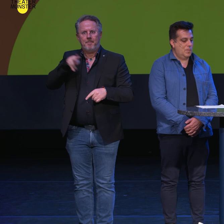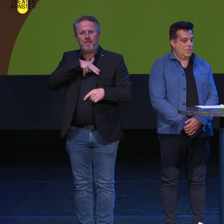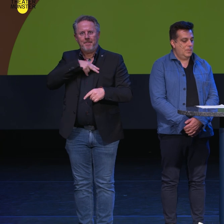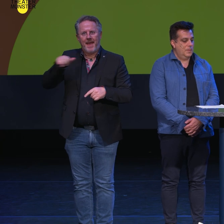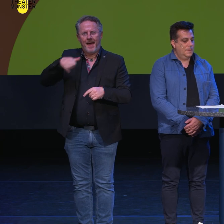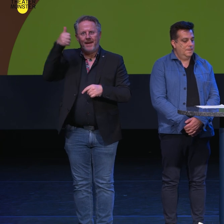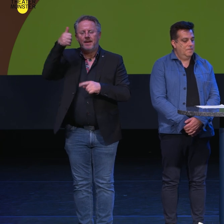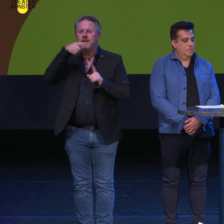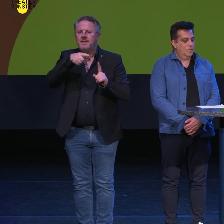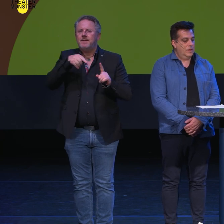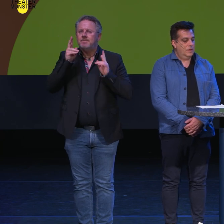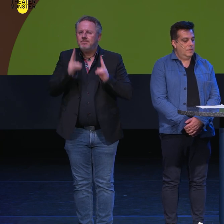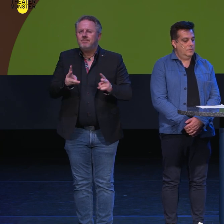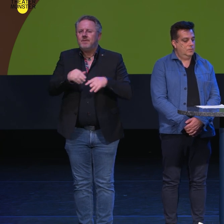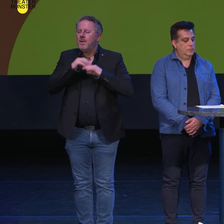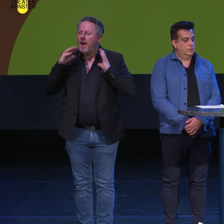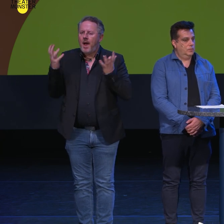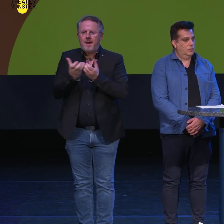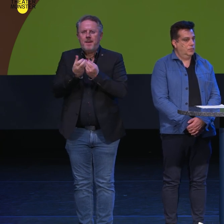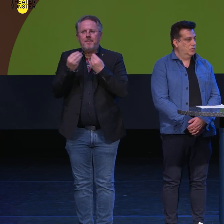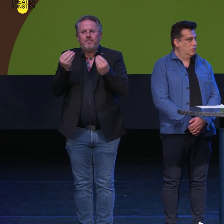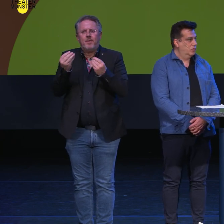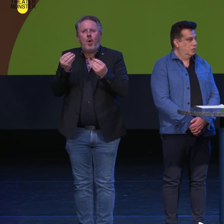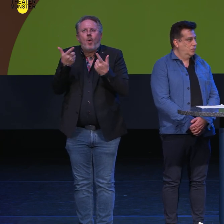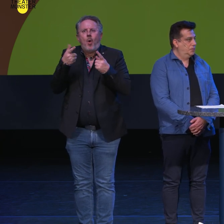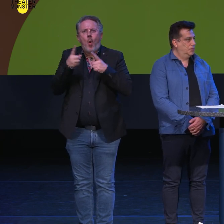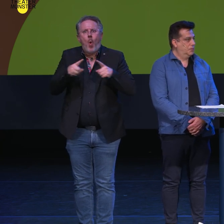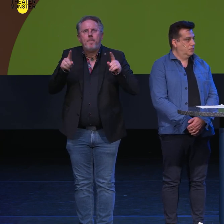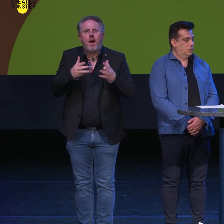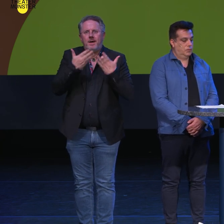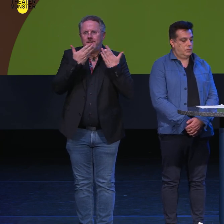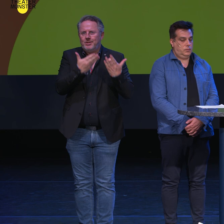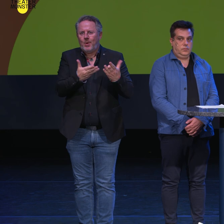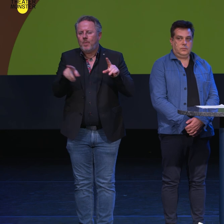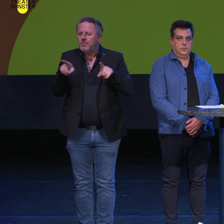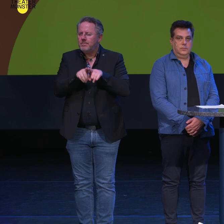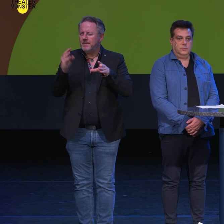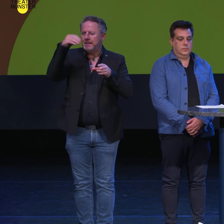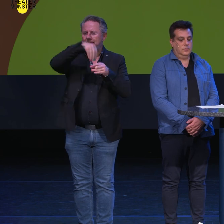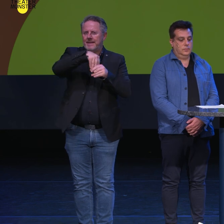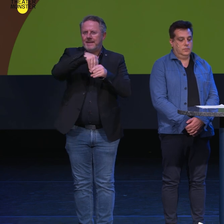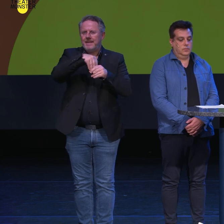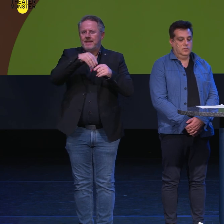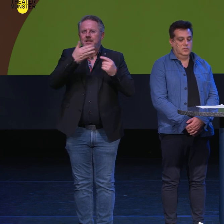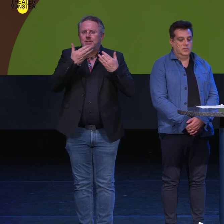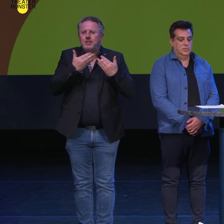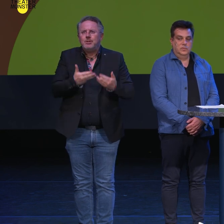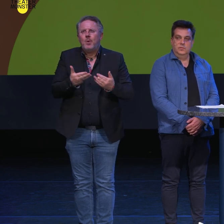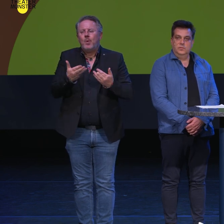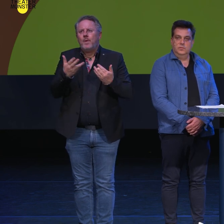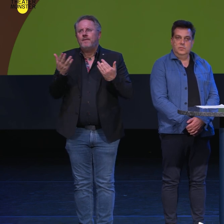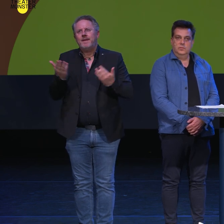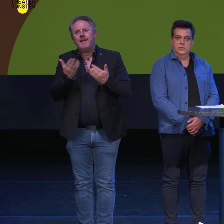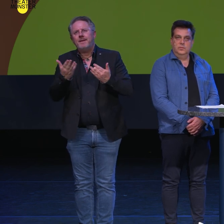nach der Schauspielpremiere, eine unkonventionelle, mit allen Mitteln der großen Oper arbeitende Variante des Stoffes entgegen, die Sie wahrscheinlich aller